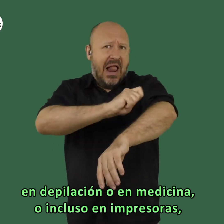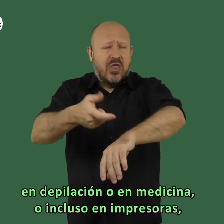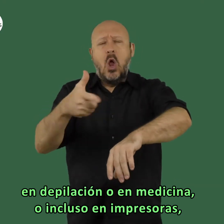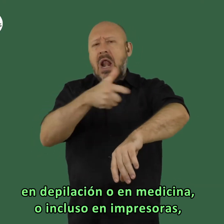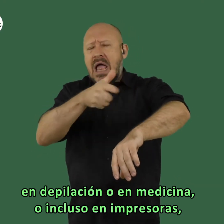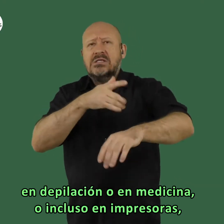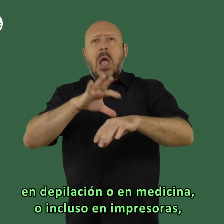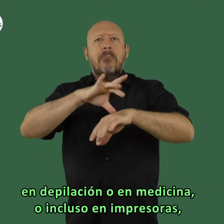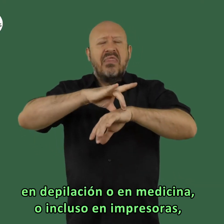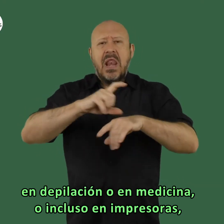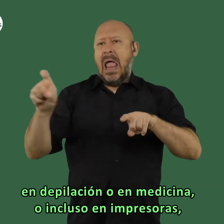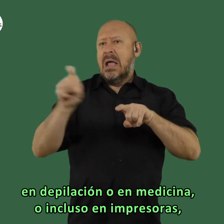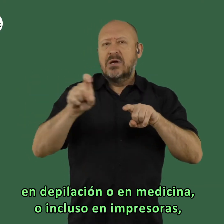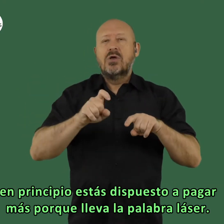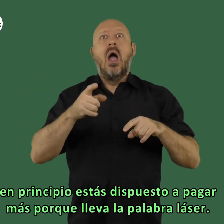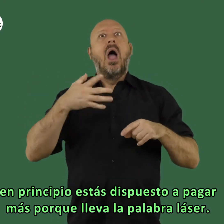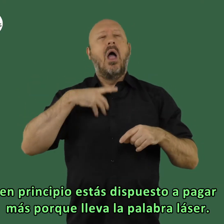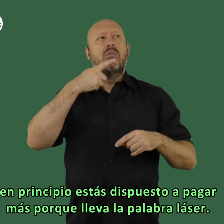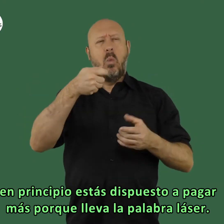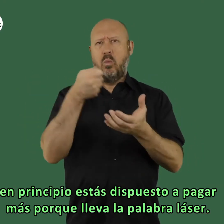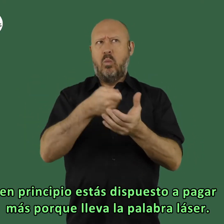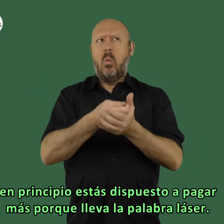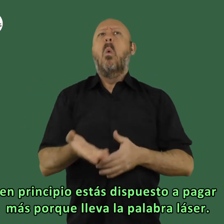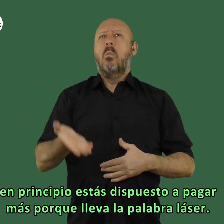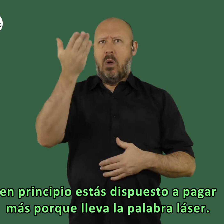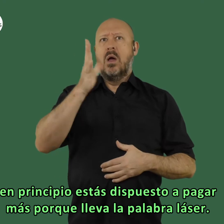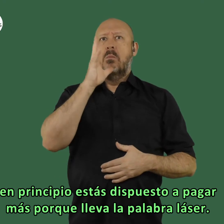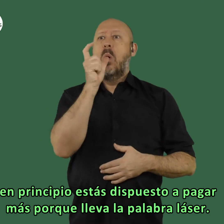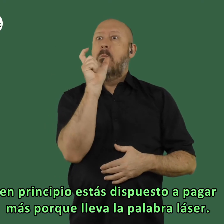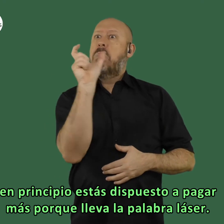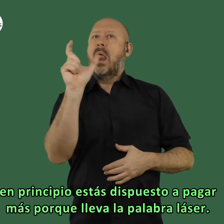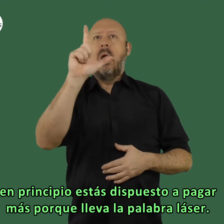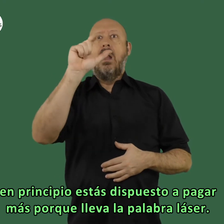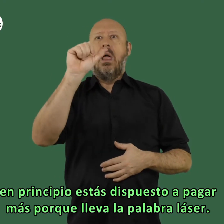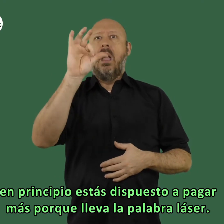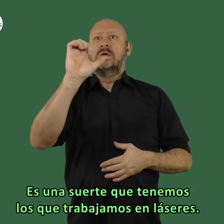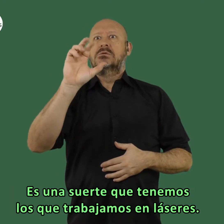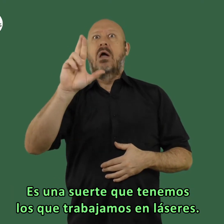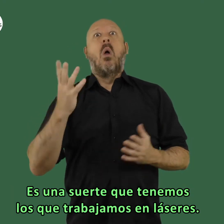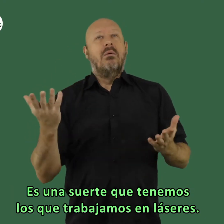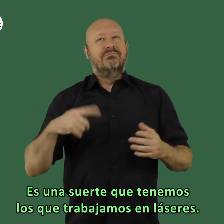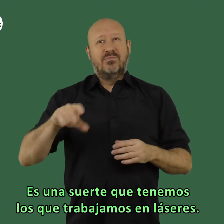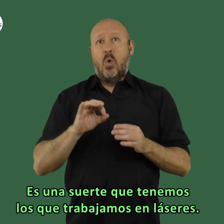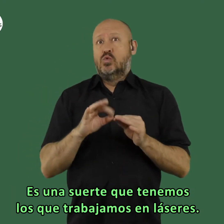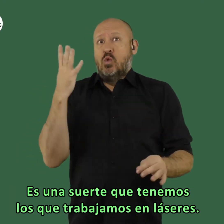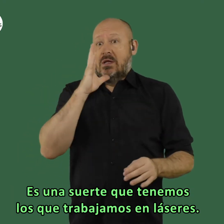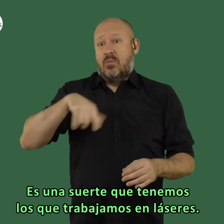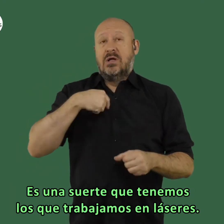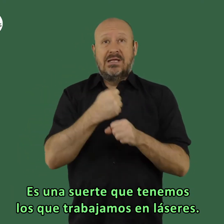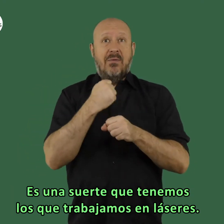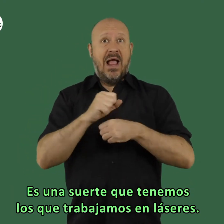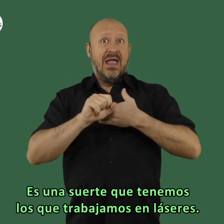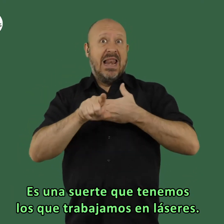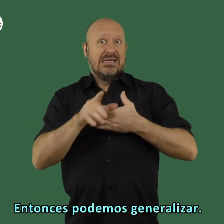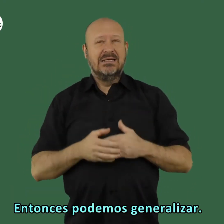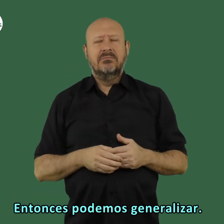depilación o en medicina o incluso en impresoras en principio estás dispuesto a pagar más porque lleva la palabra láser es una suerte que tenemos los que